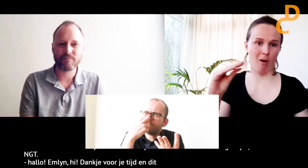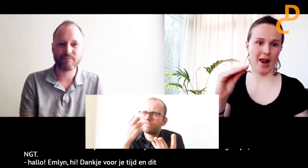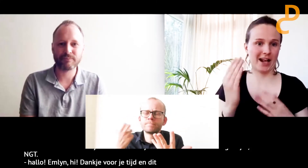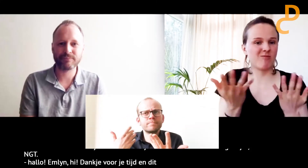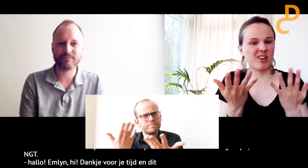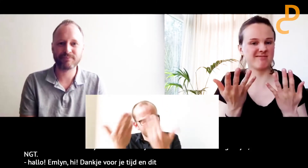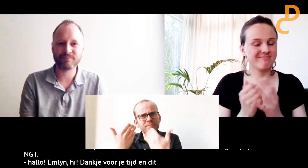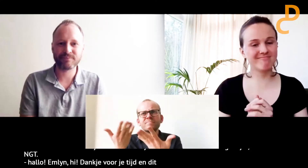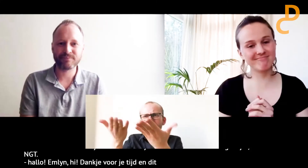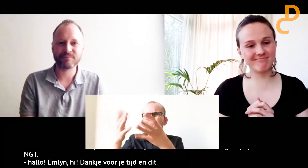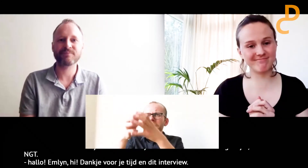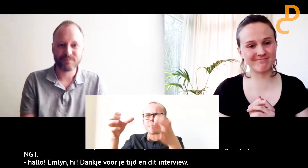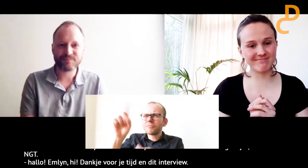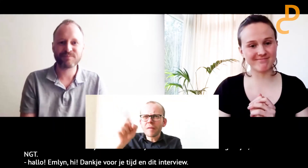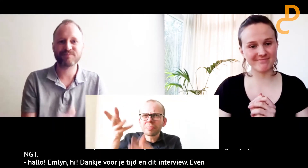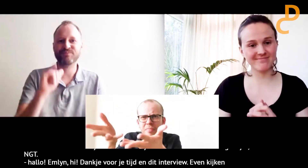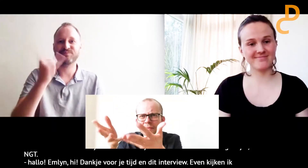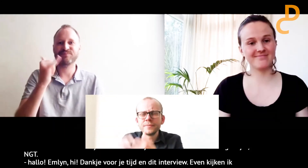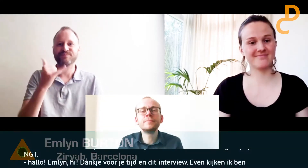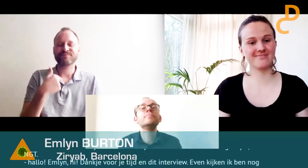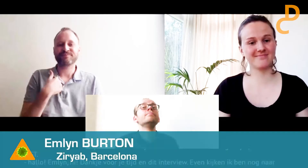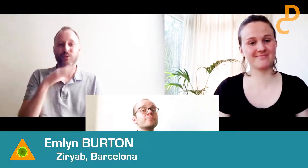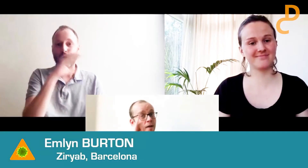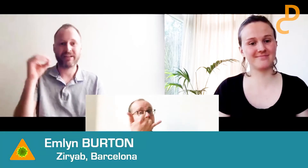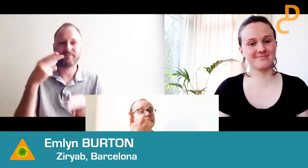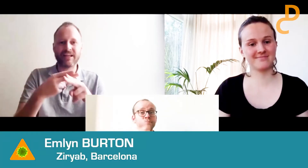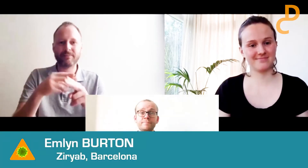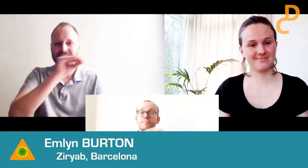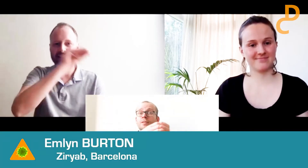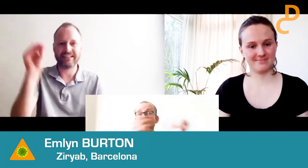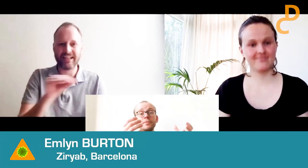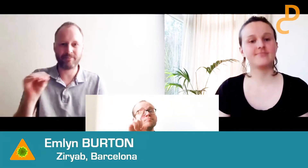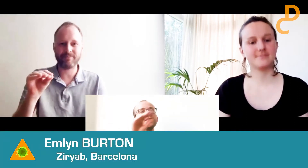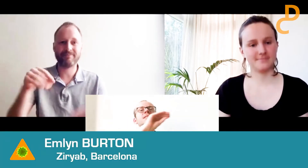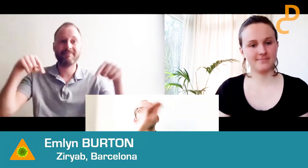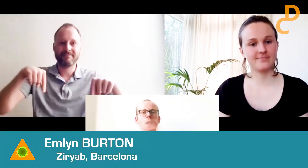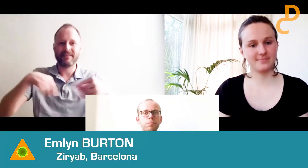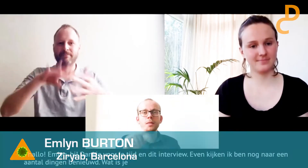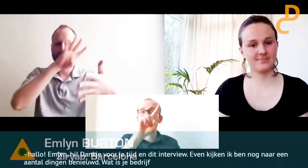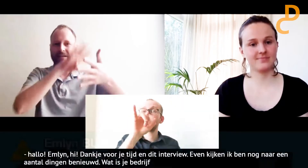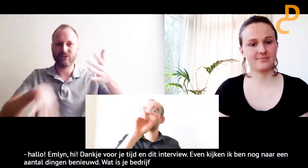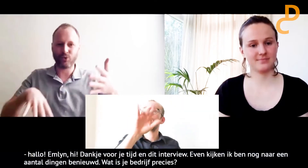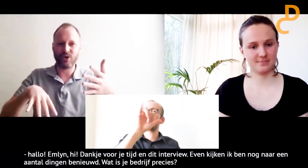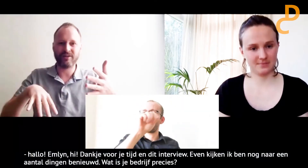Even kijken. Ik ben nog wel naar een aantal dingen benieuwd. Wat is jouw bedrijf precies? Ja, mijn bedrijf is